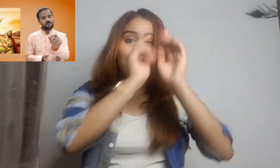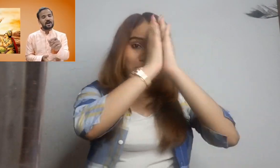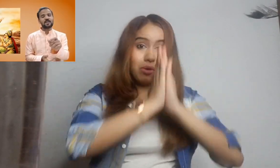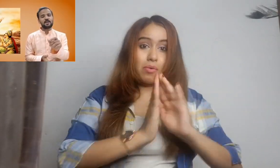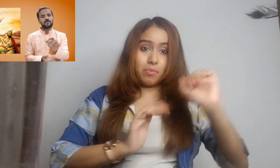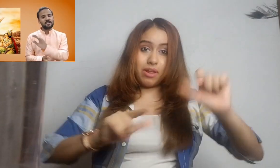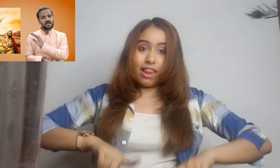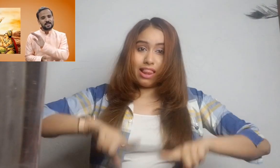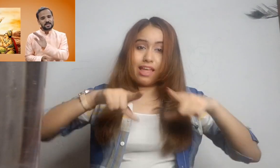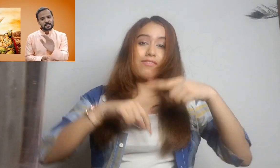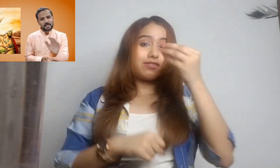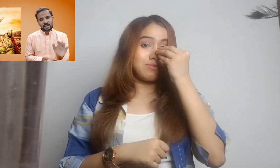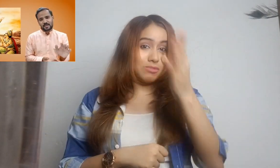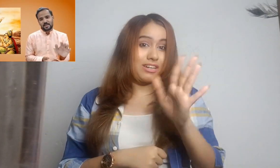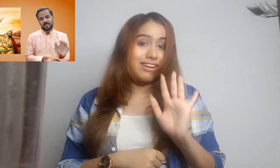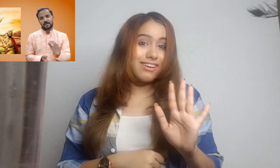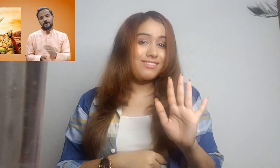भगवान का भी सरल नहीं था